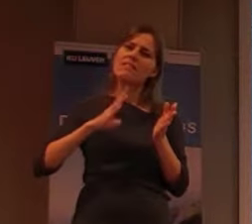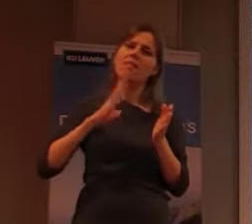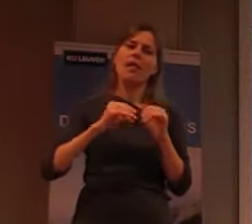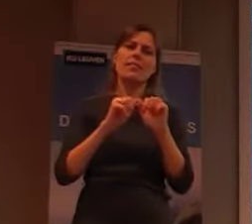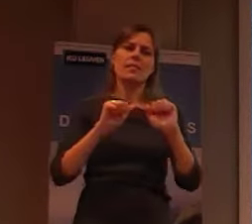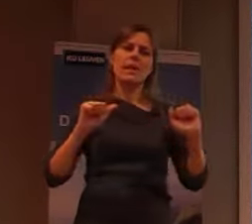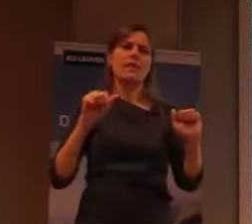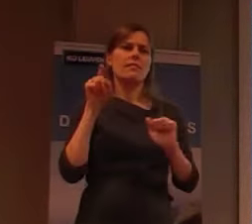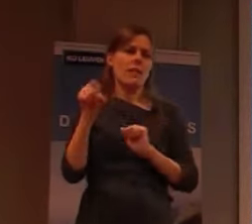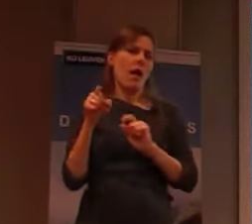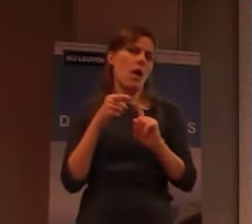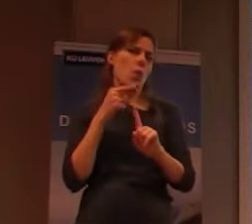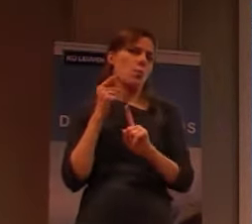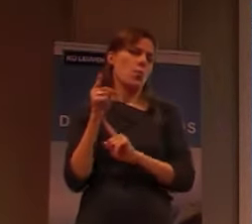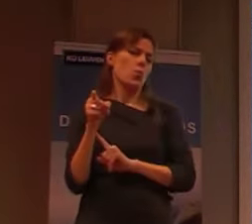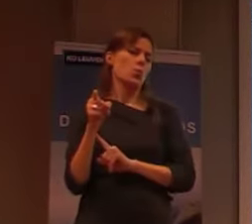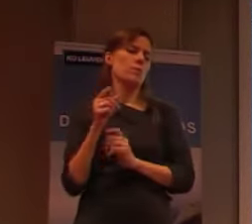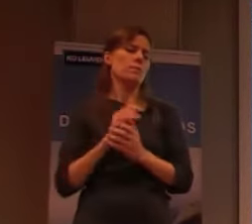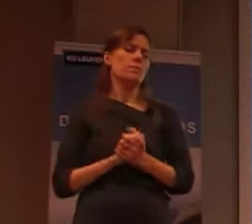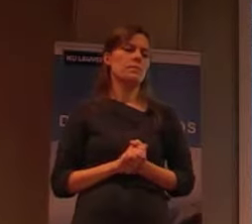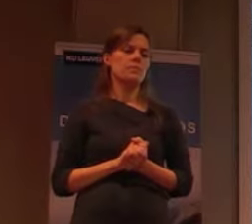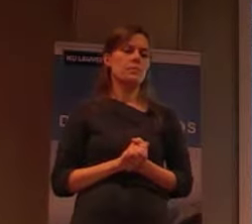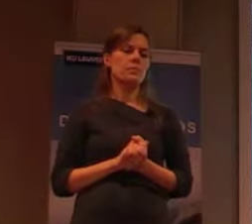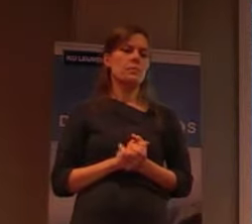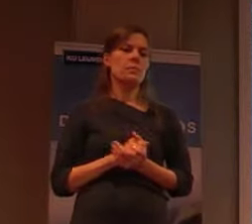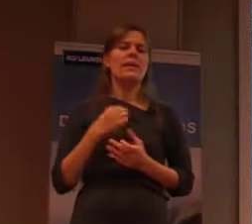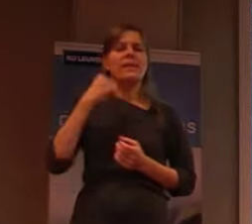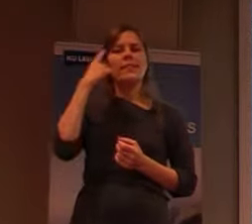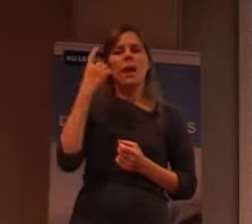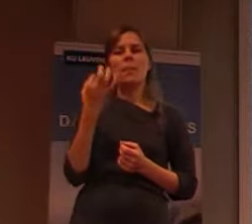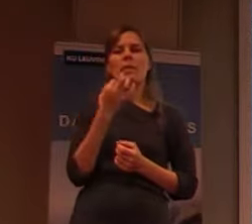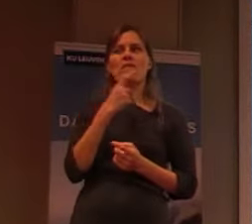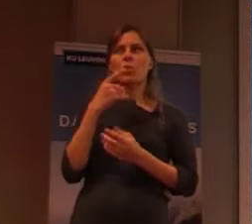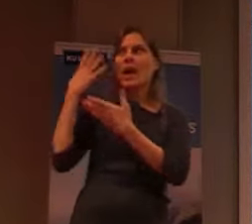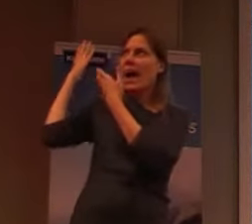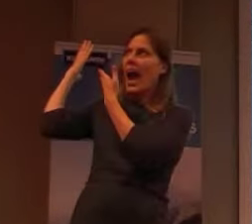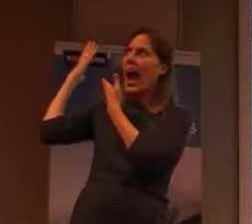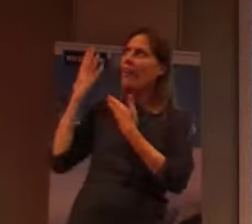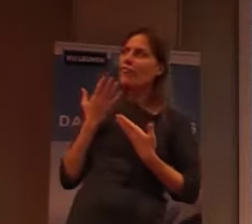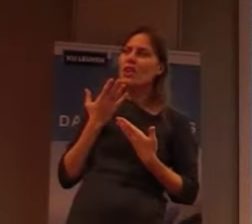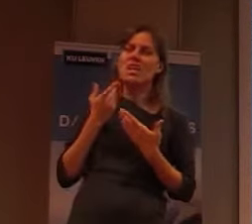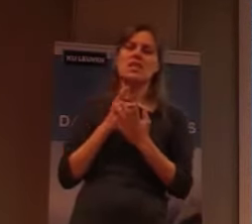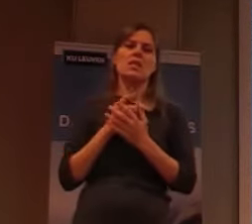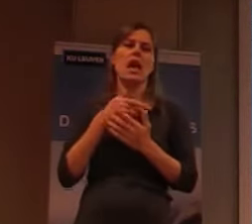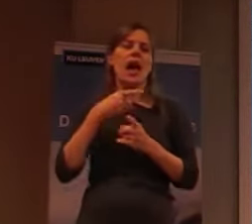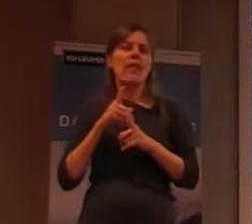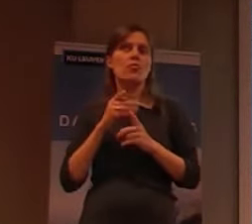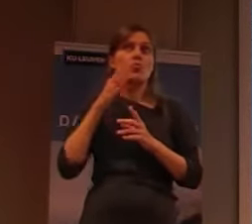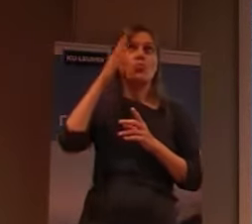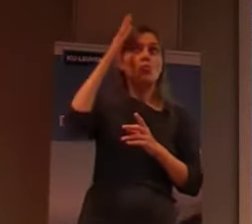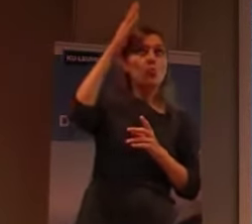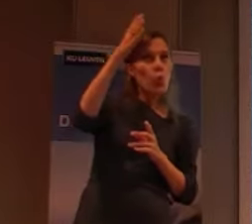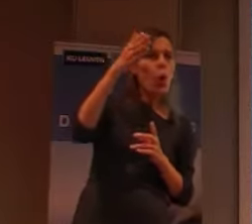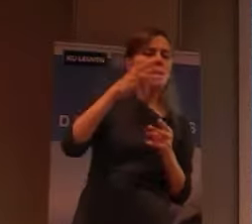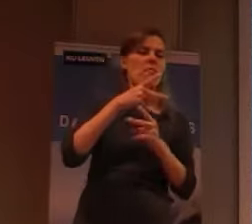is, en omdat ik denk, dat ook, naar de erfenis toe, en naar de toekomst, van lepracites, dat,